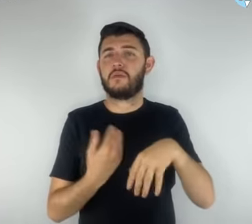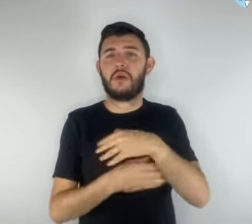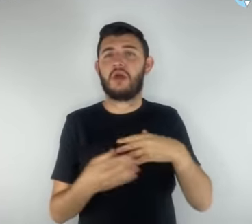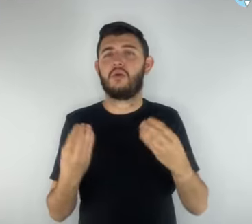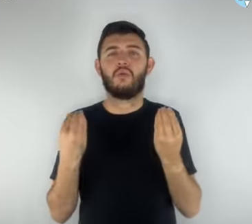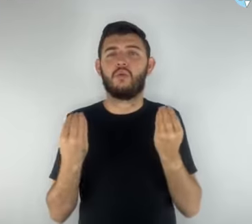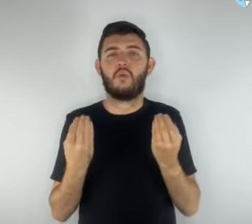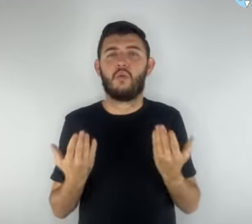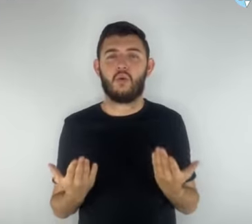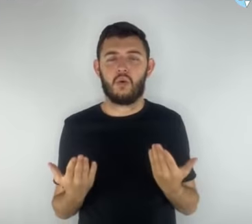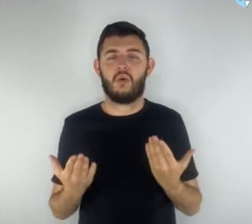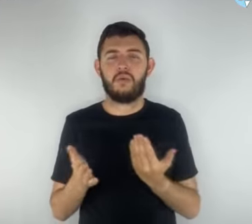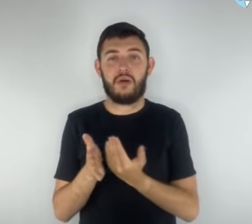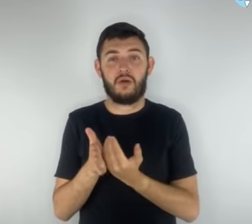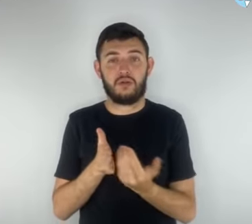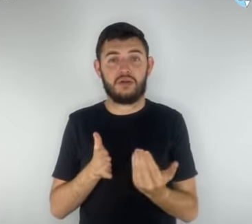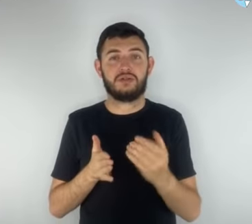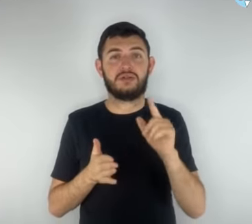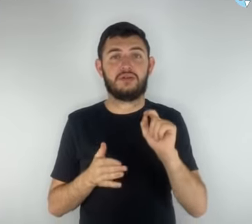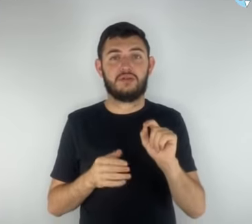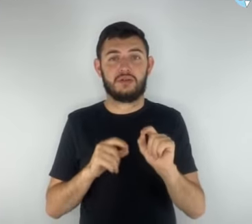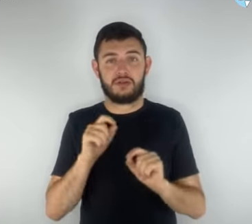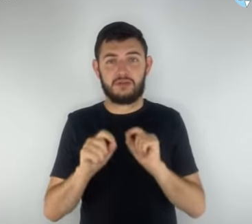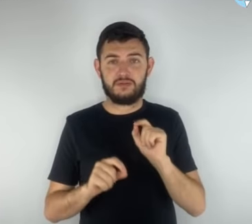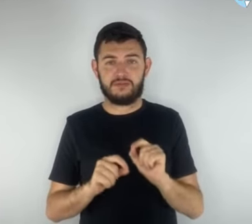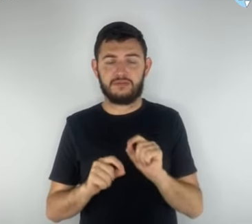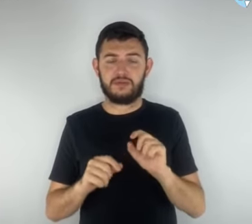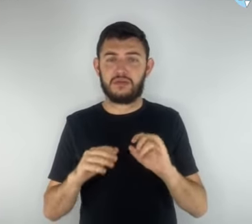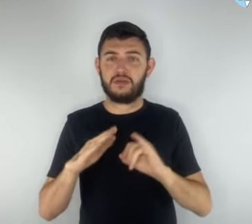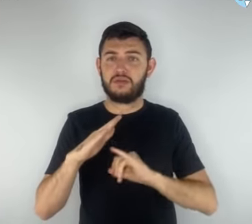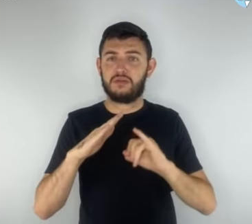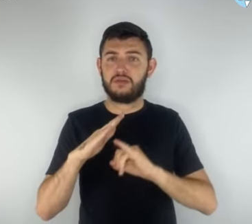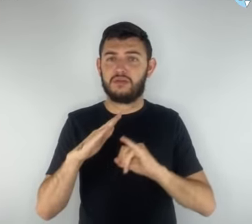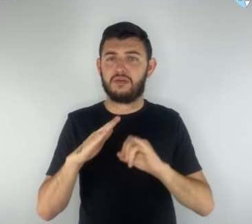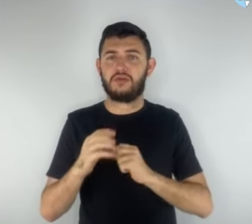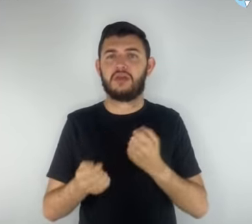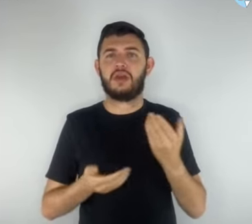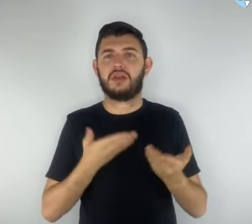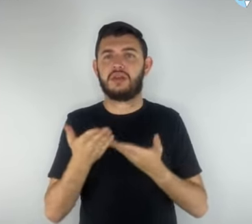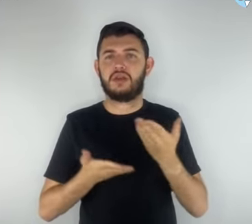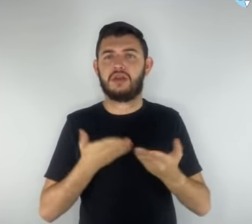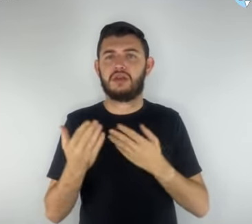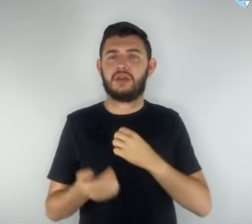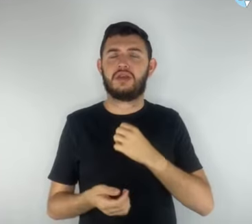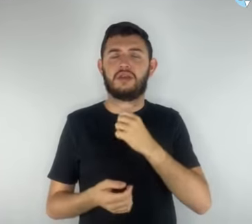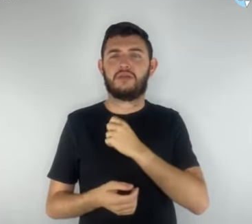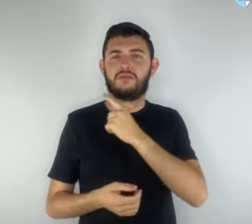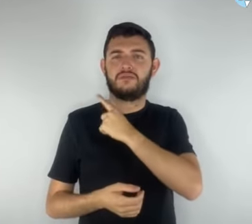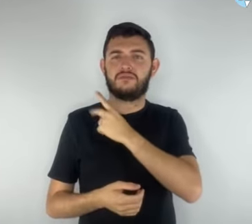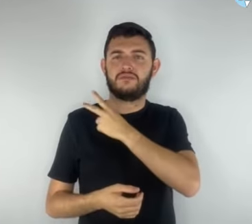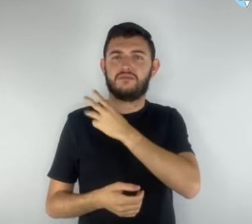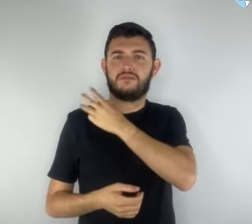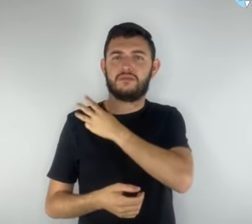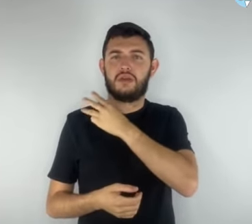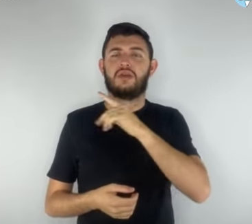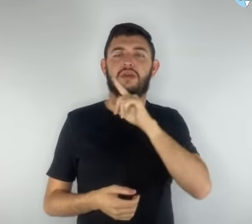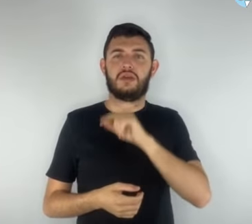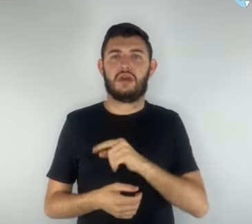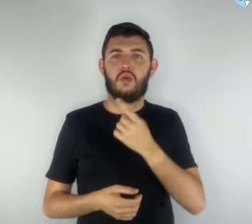unânime, as instituições que atendem à última etapa da educação básica começaram o ano letivo